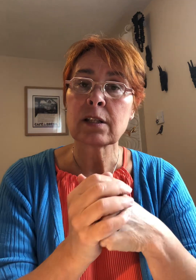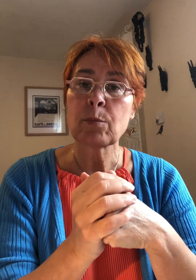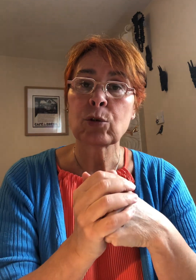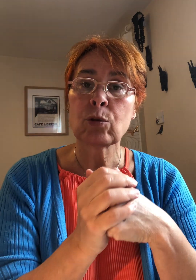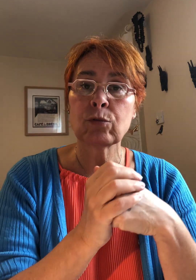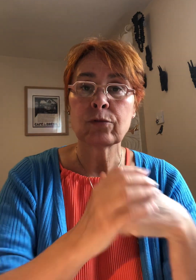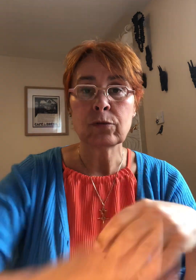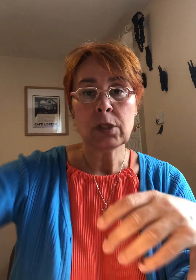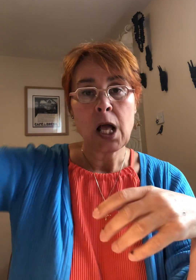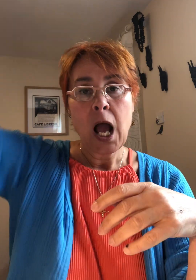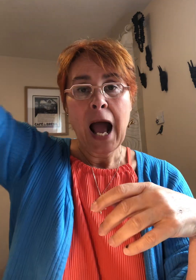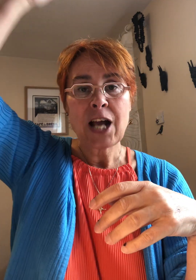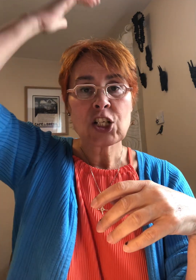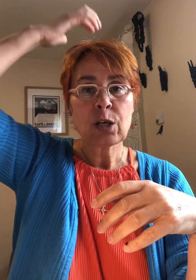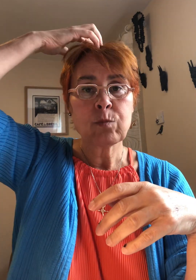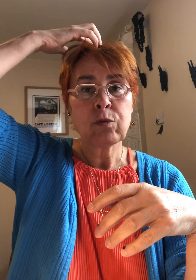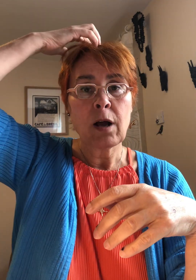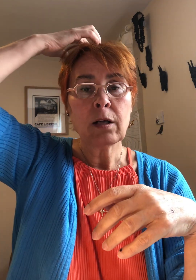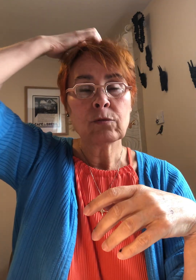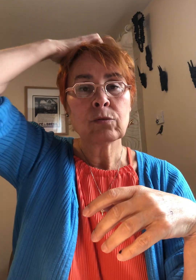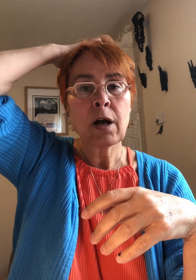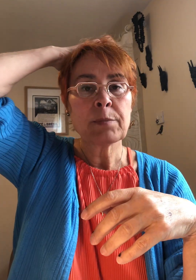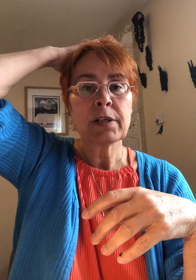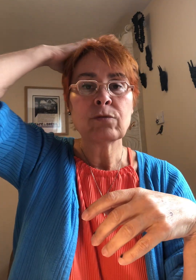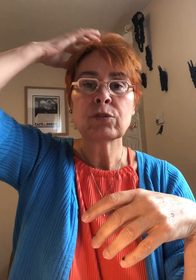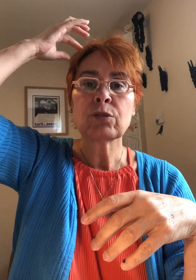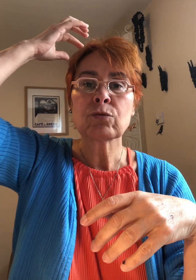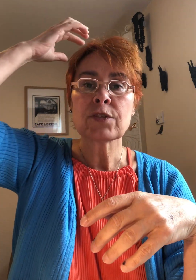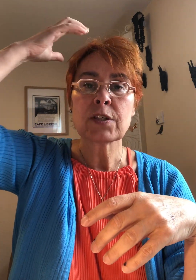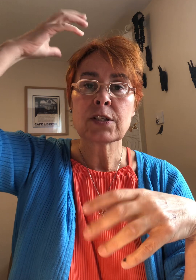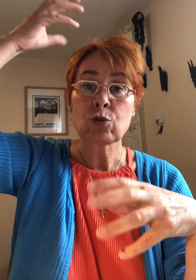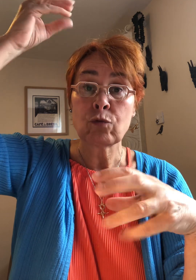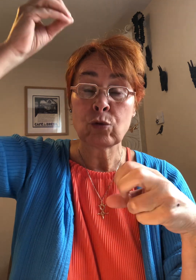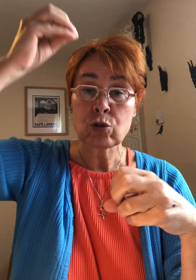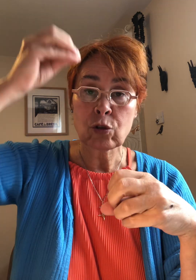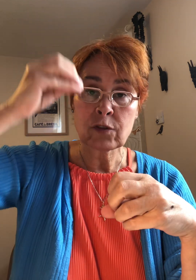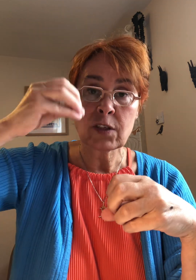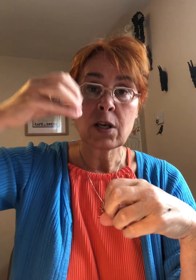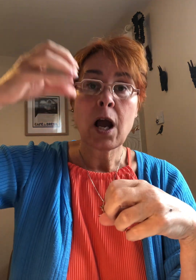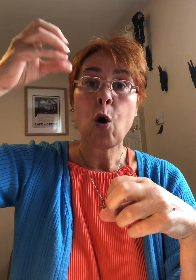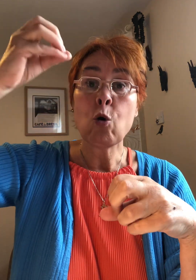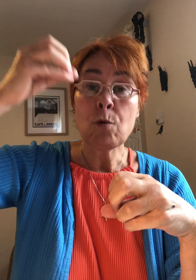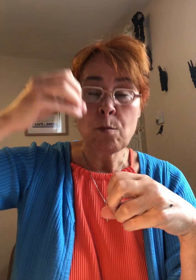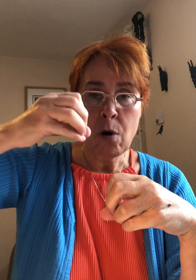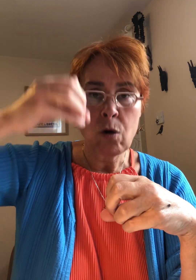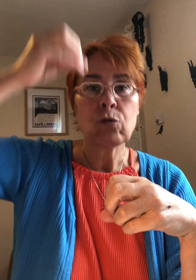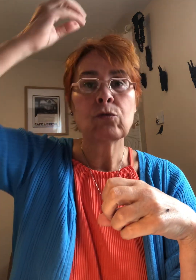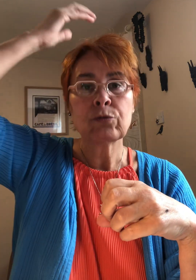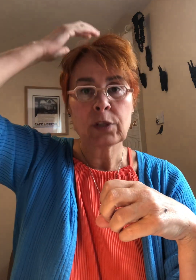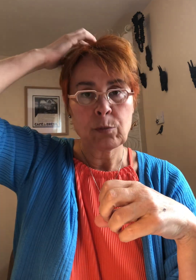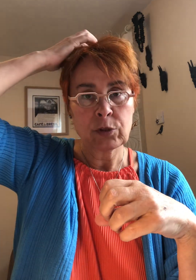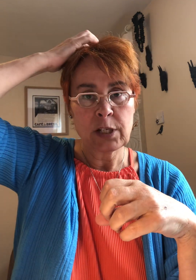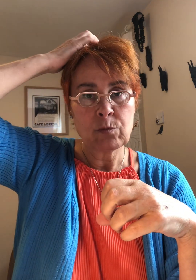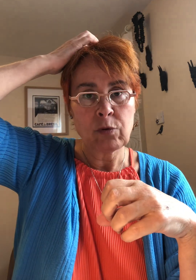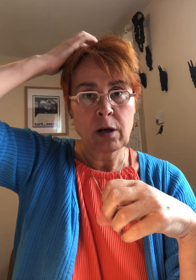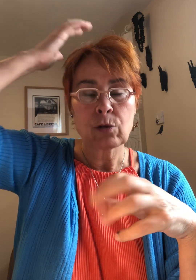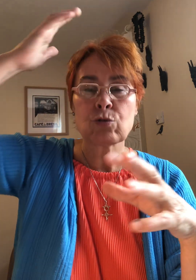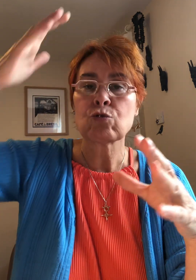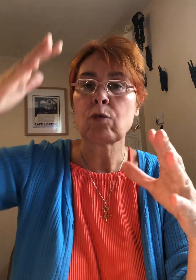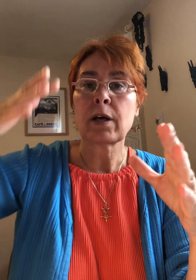est important pour vous à chaque point vous rappelez vous énoncer ce que vous ressentez au moment où vous tapotez le point que ce soit